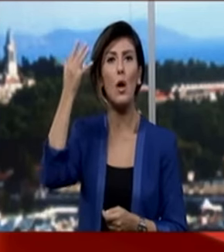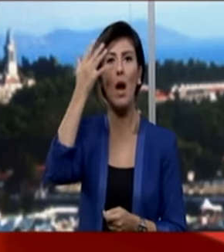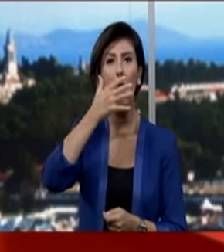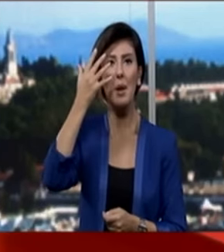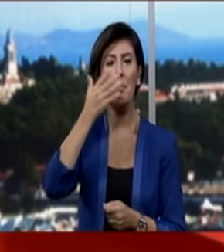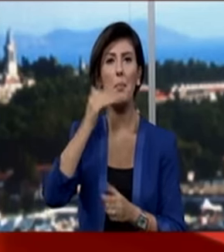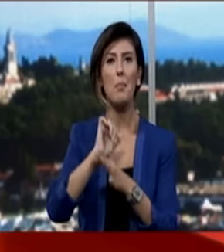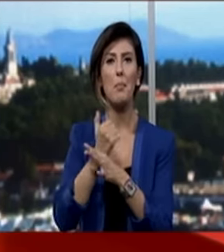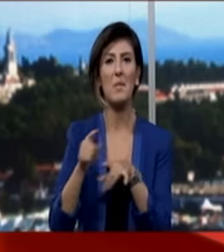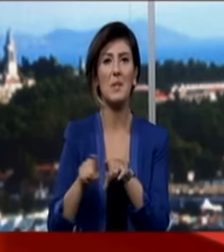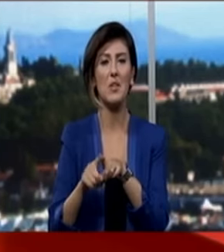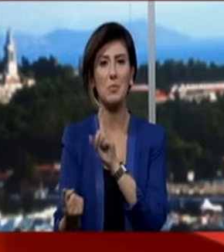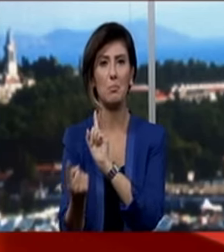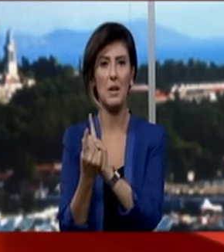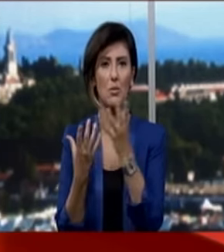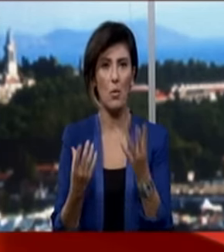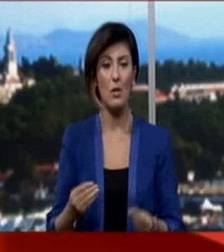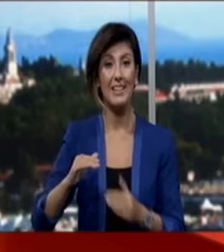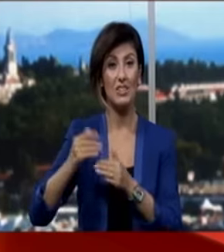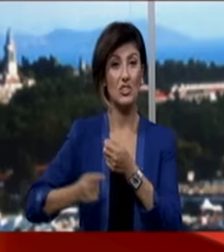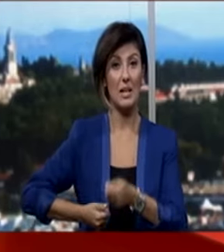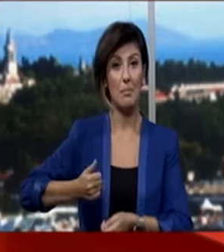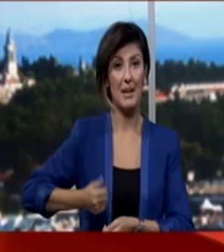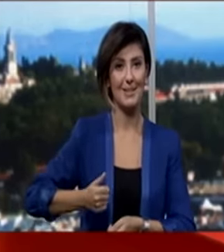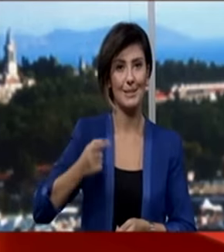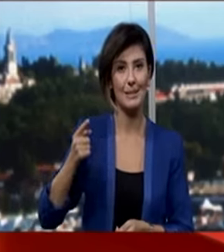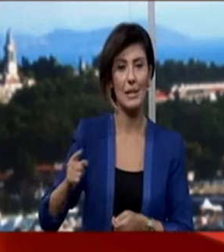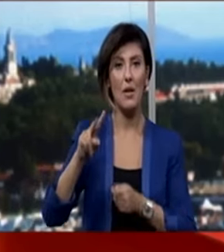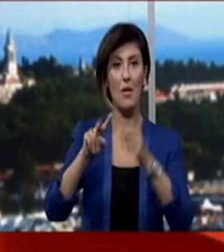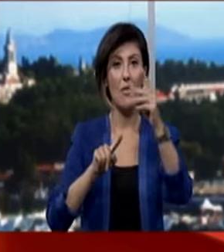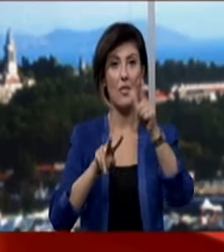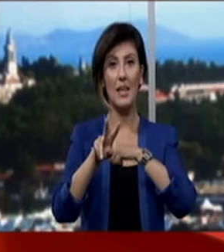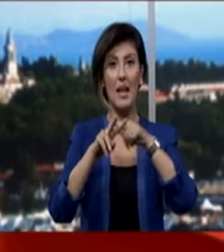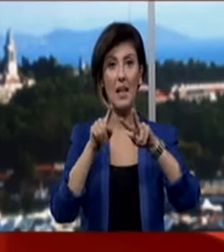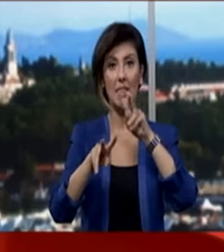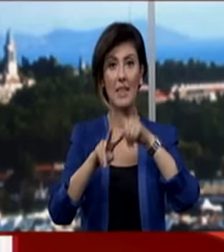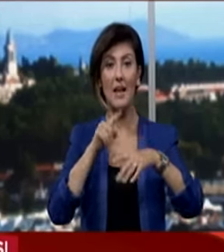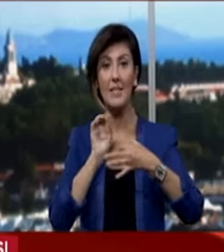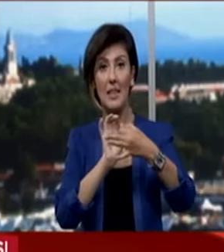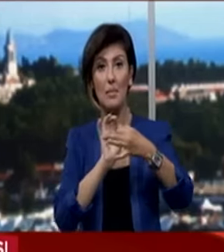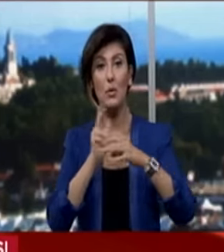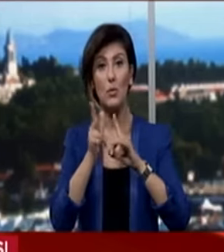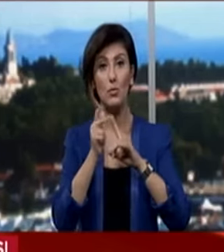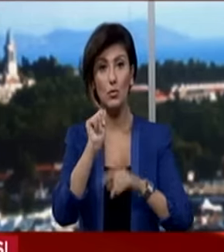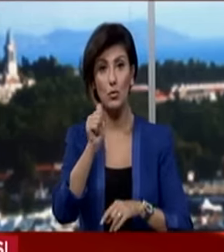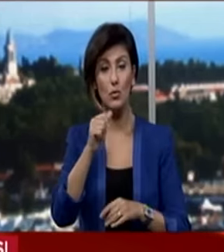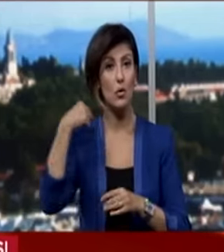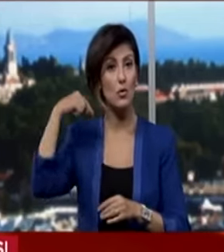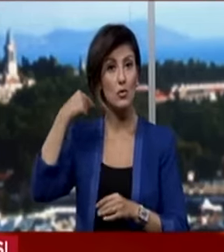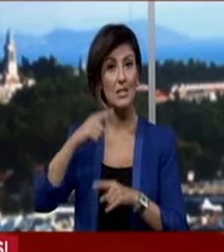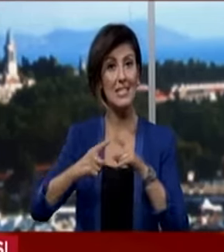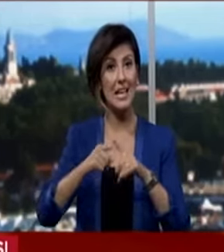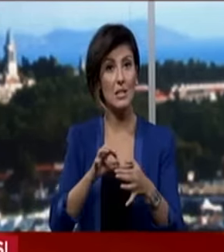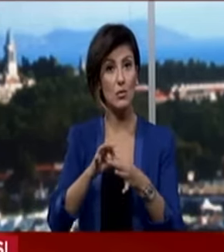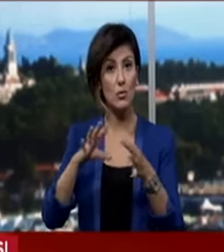Suudi mevkidaşlarıyla bir araya geliyor. Dışişleri Bakanı Feridun Sinirlioğlu, Viyana temaslarının üçüncü gününde Suriye'de